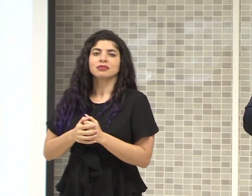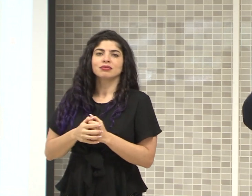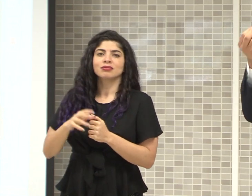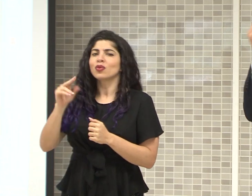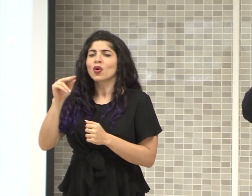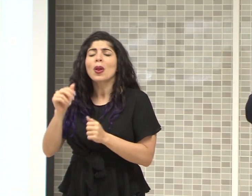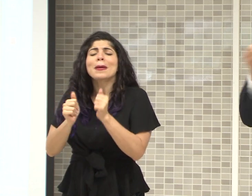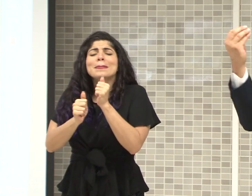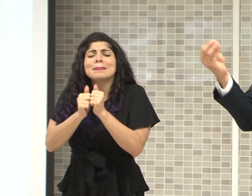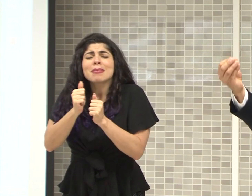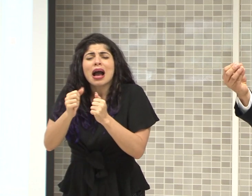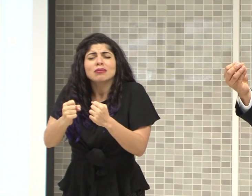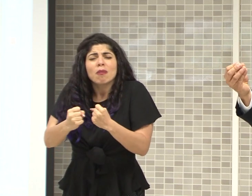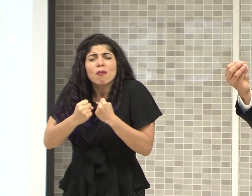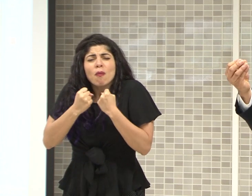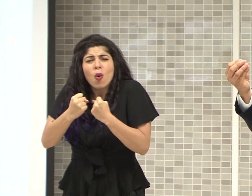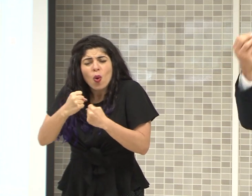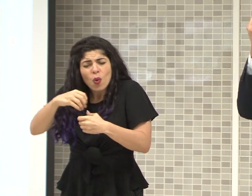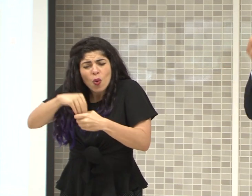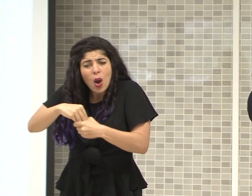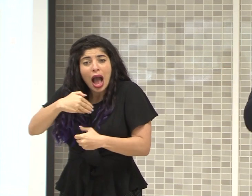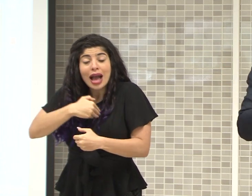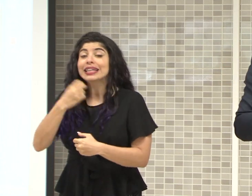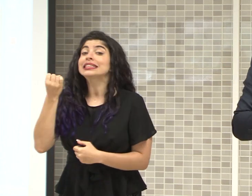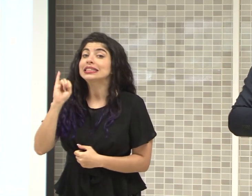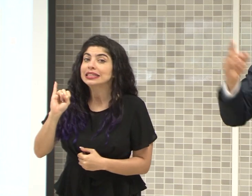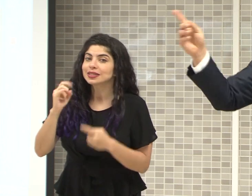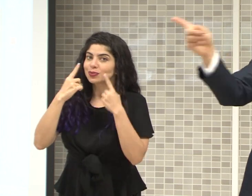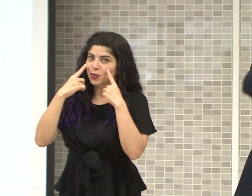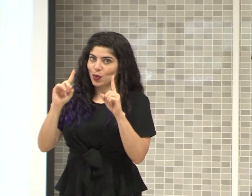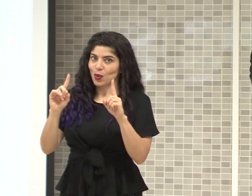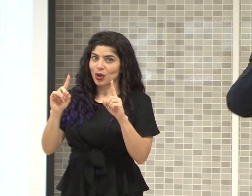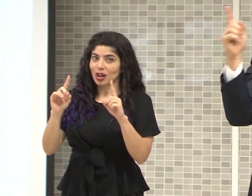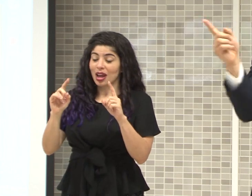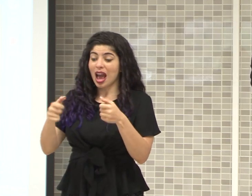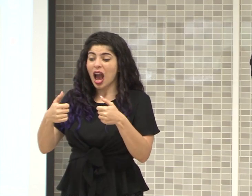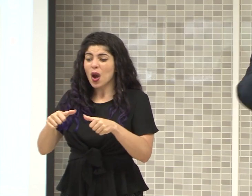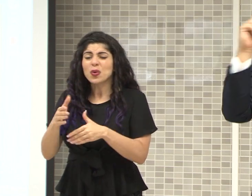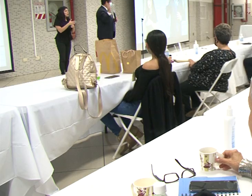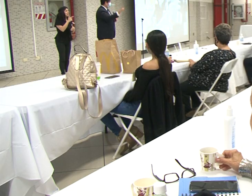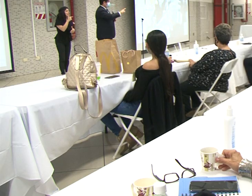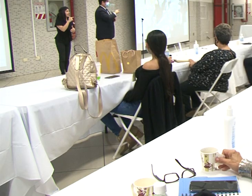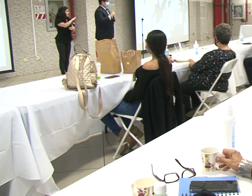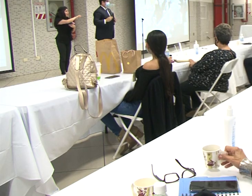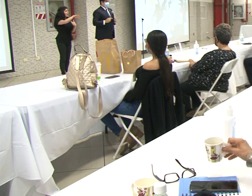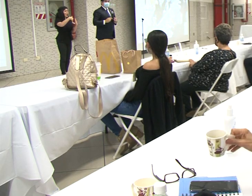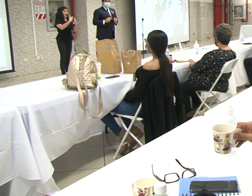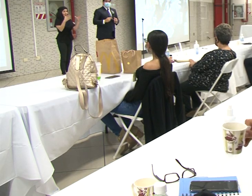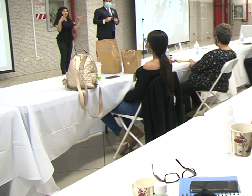Lo más poderoso, si se logra tener, es que el acuerdo será entre nosotros y nosotras.